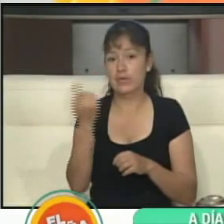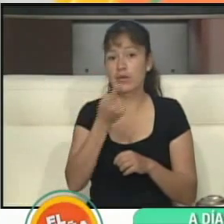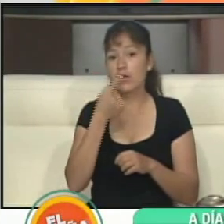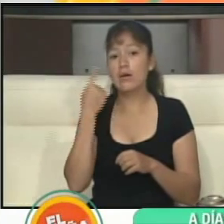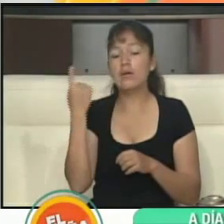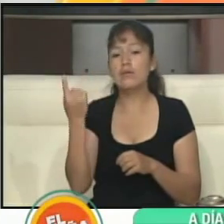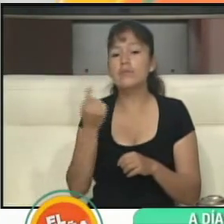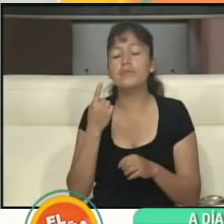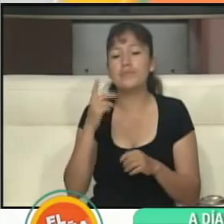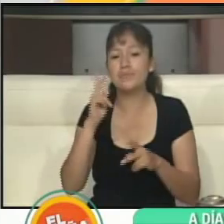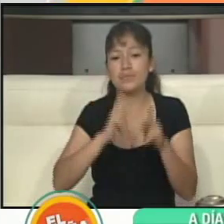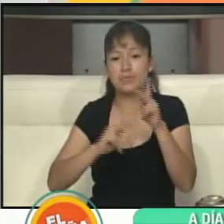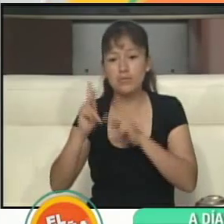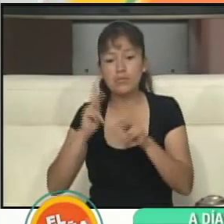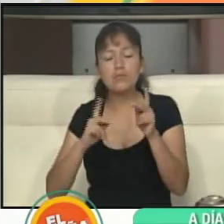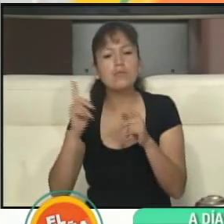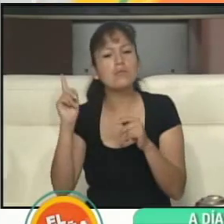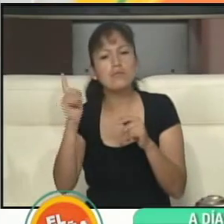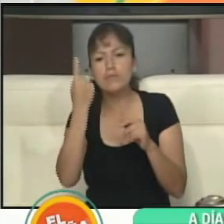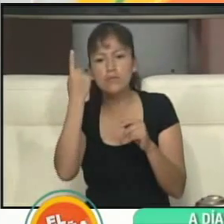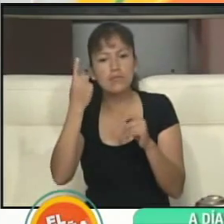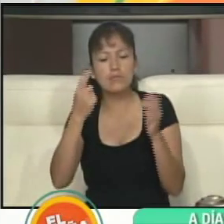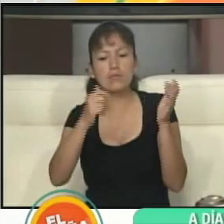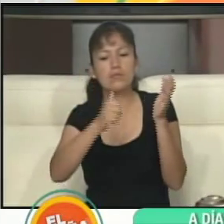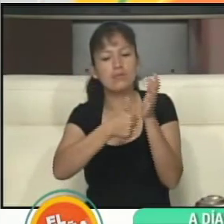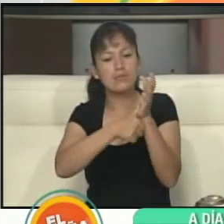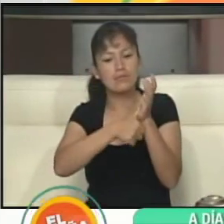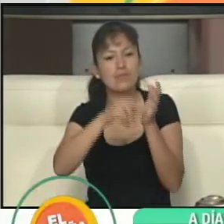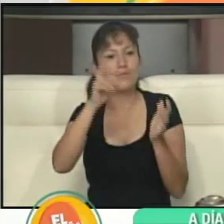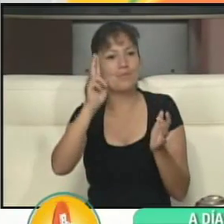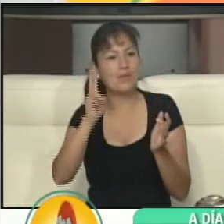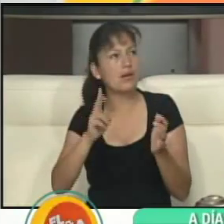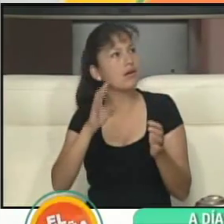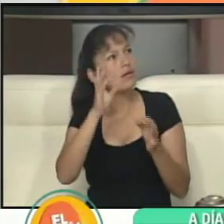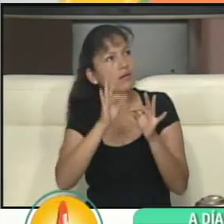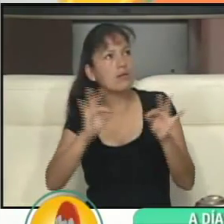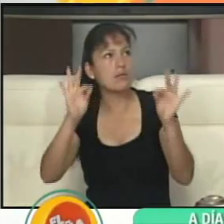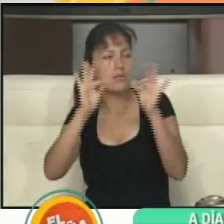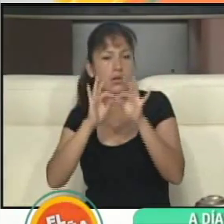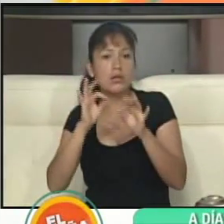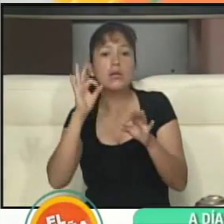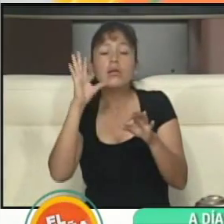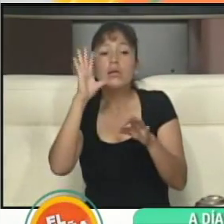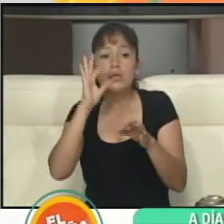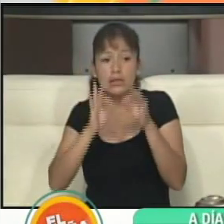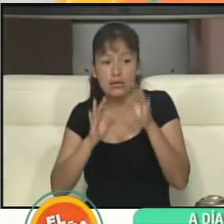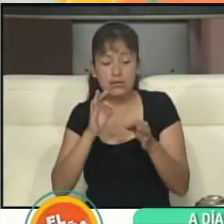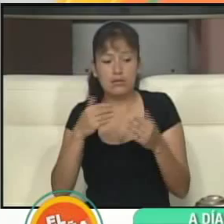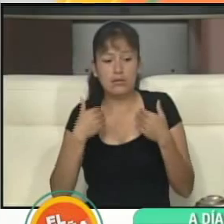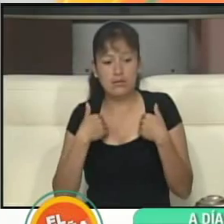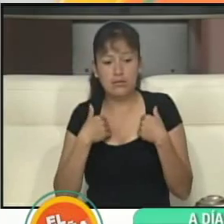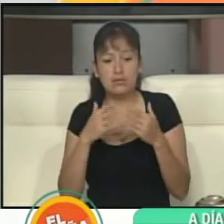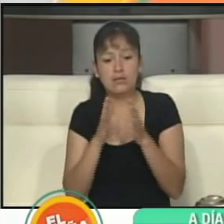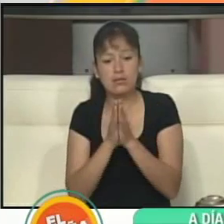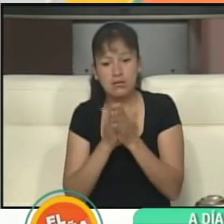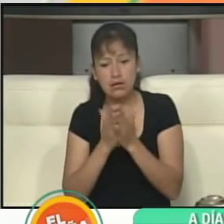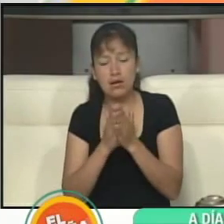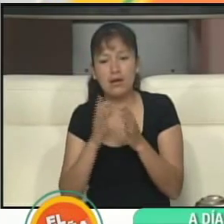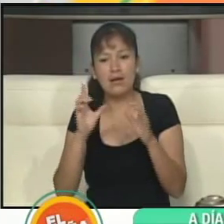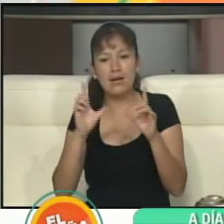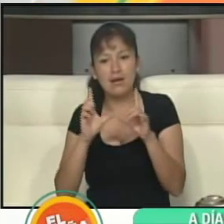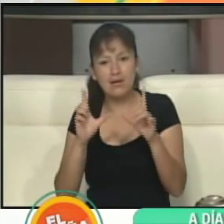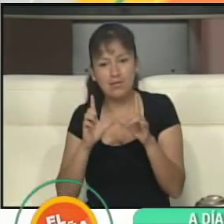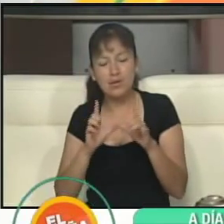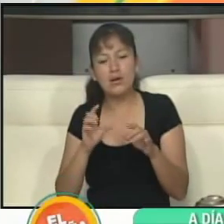el documento de la cédula de identidad para todos, pero también los ciudadanos que se han habilitado con su libreta de servicio militar y lo que es